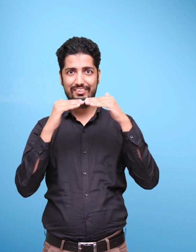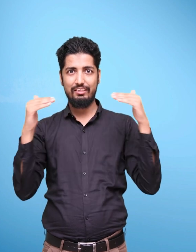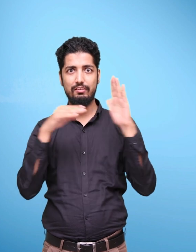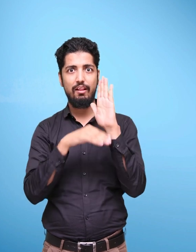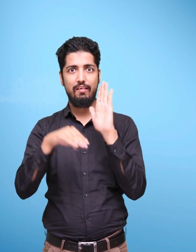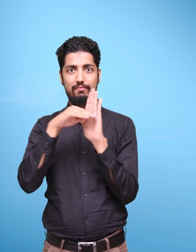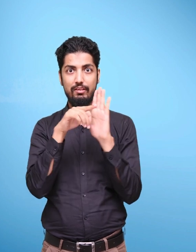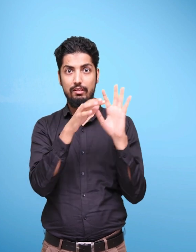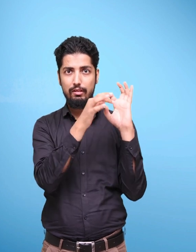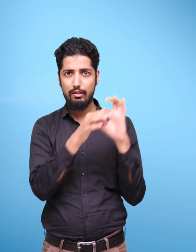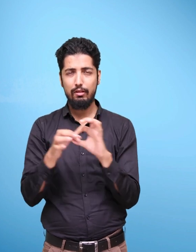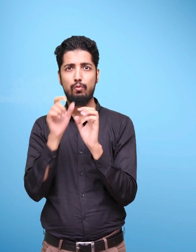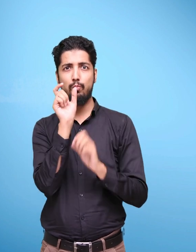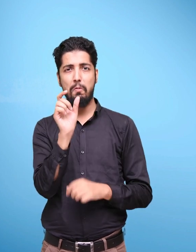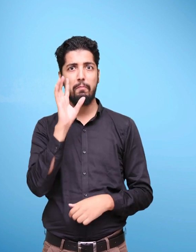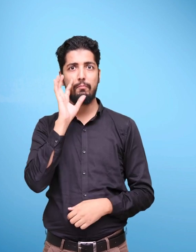Panchkoshya Vikas,